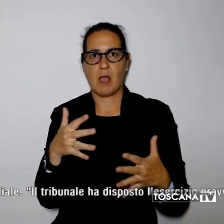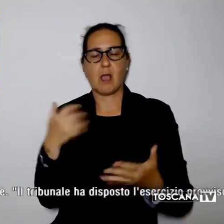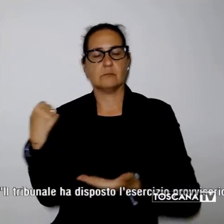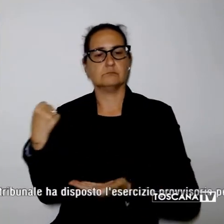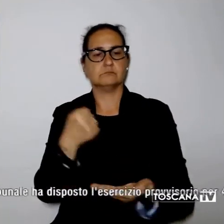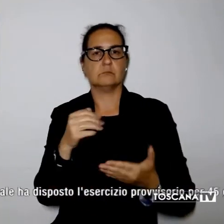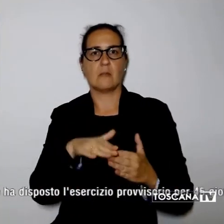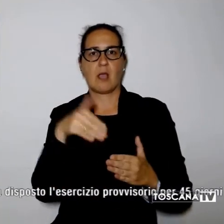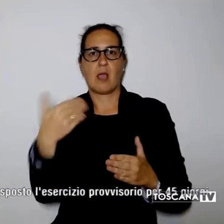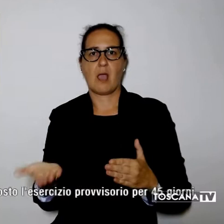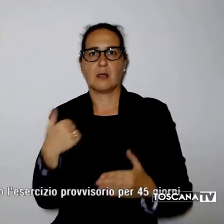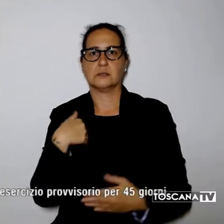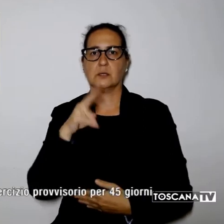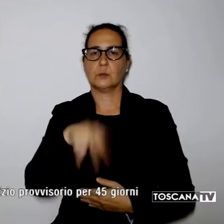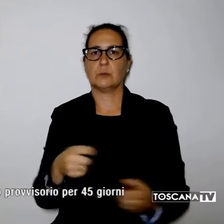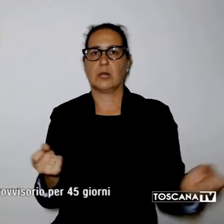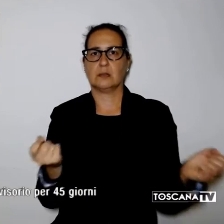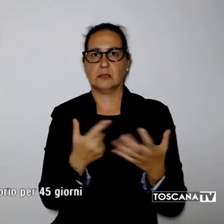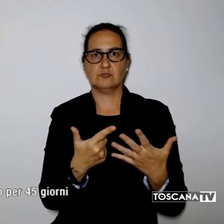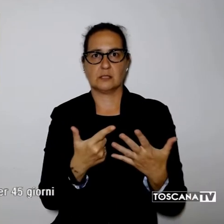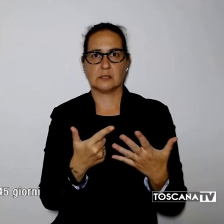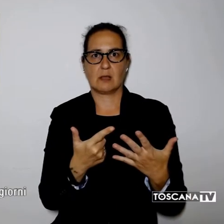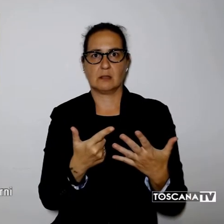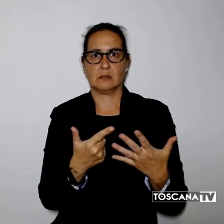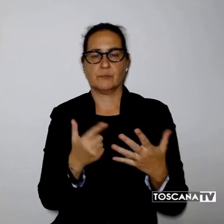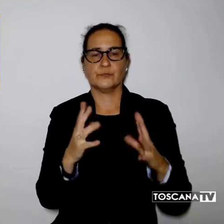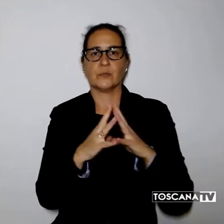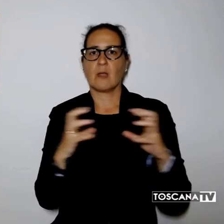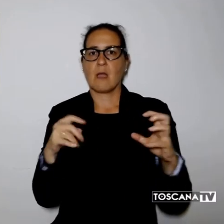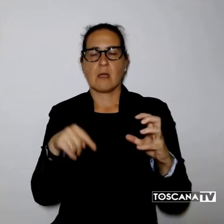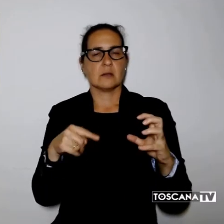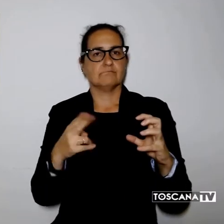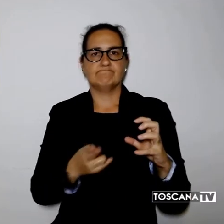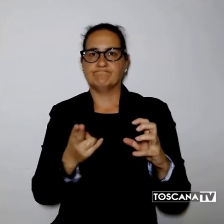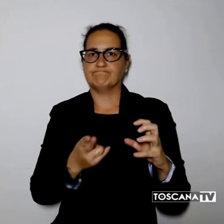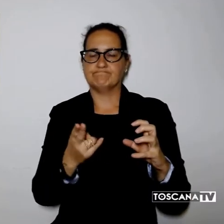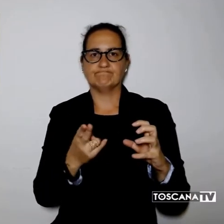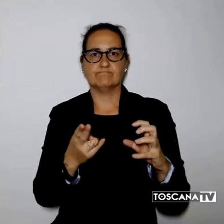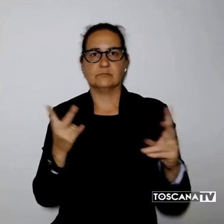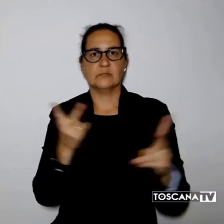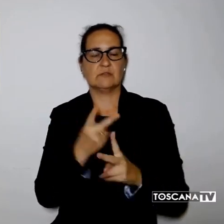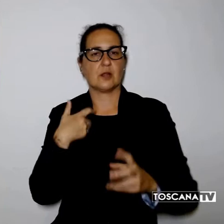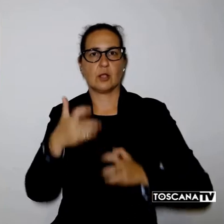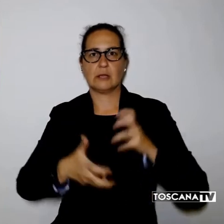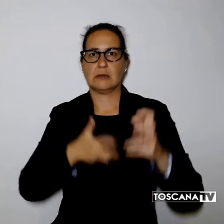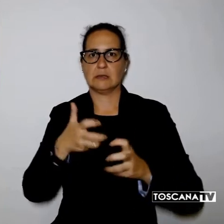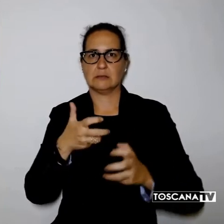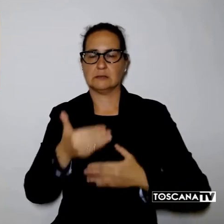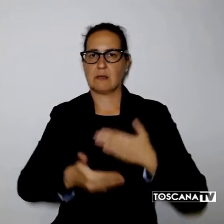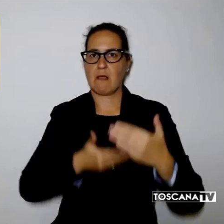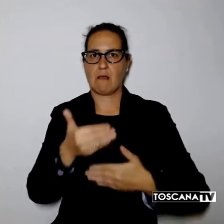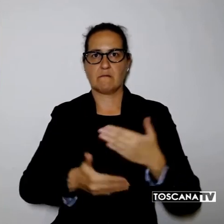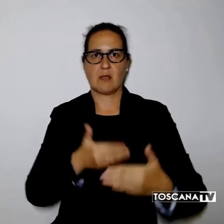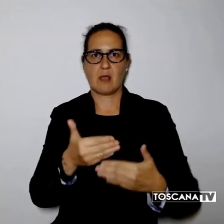nel 2017 questa azienda non ce l'ha fatta ad uscire dal tunnel certamente reso ancora